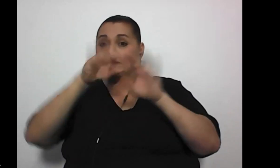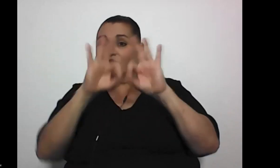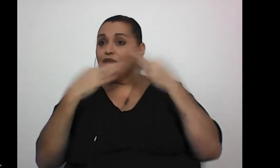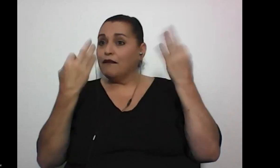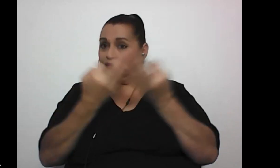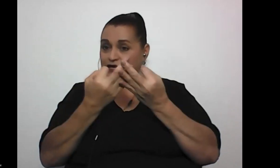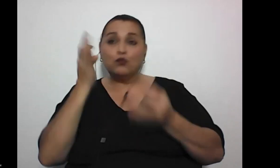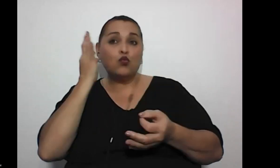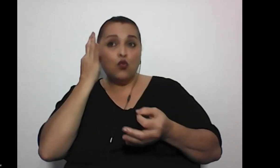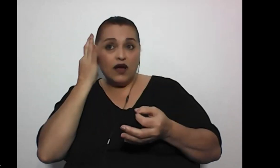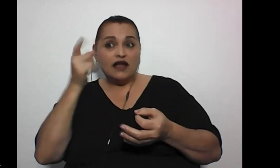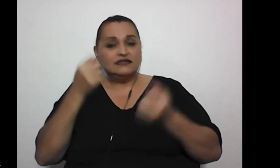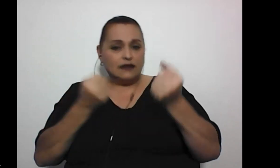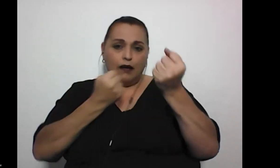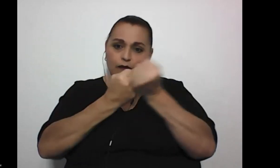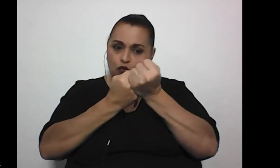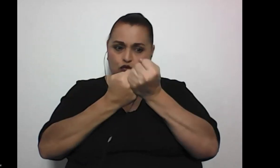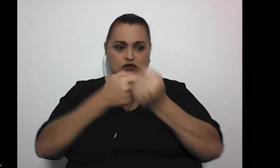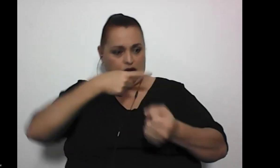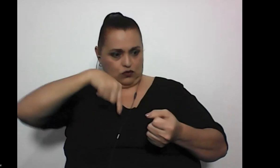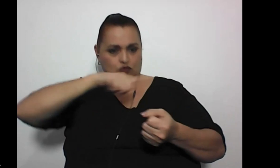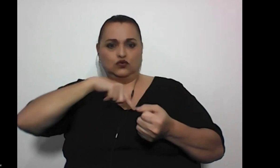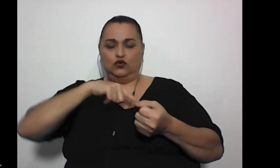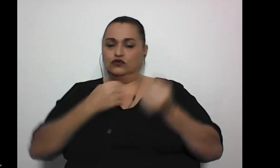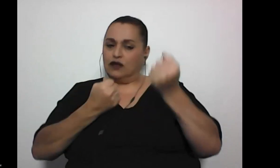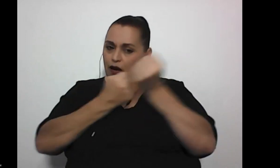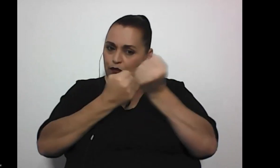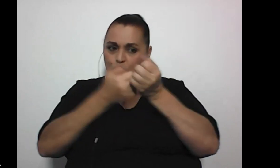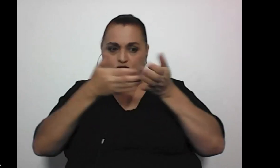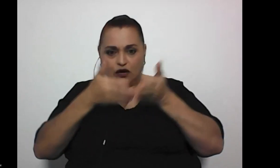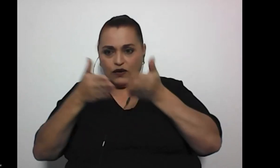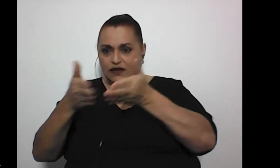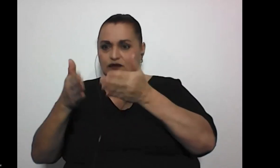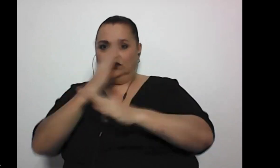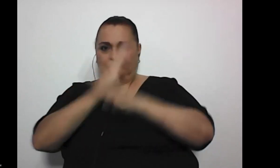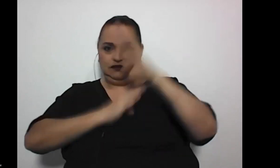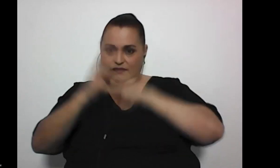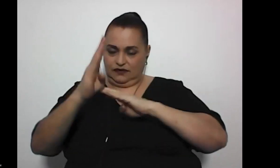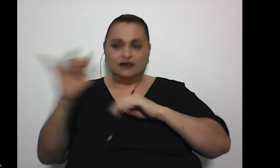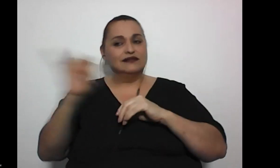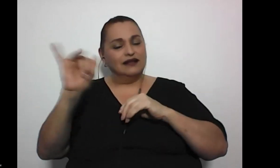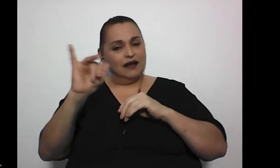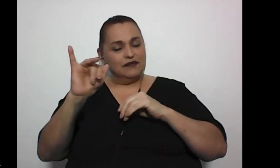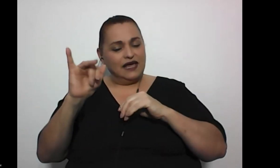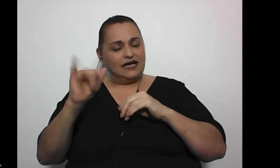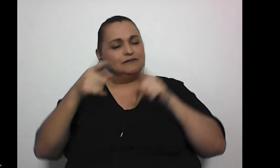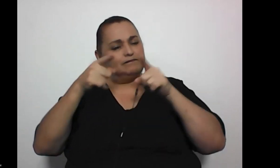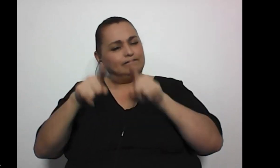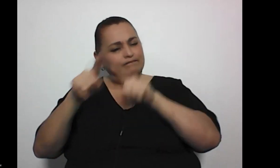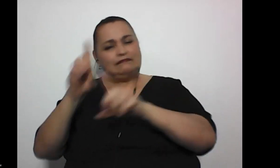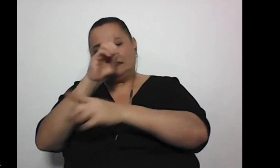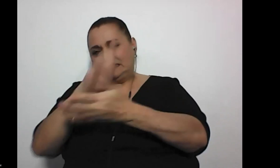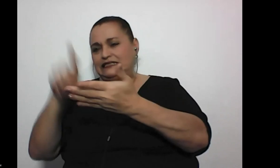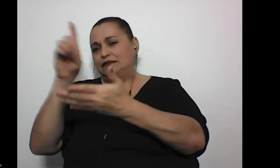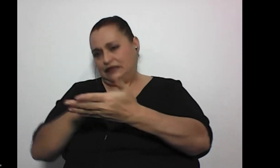mujeres que están apoyándonos y apoyando a sus hijos con discapacidad y que también viven estas discriminaciones